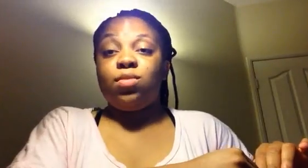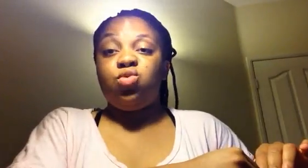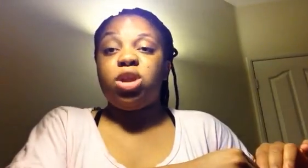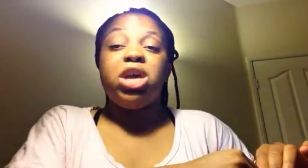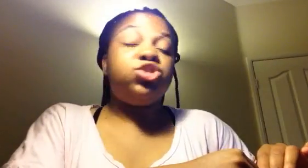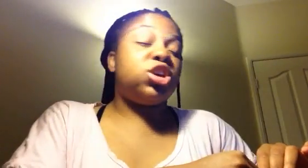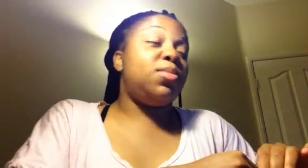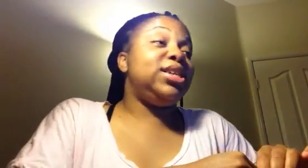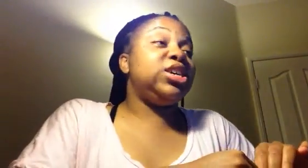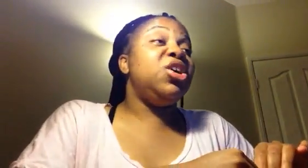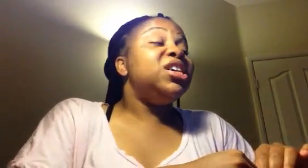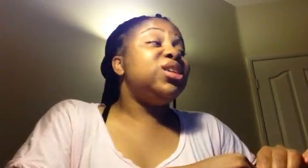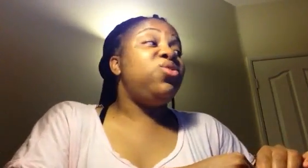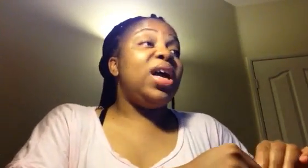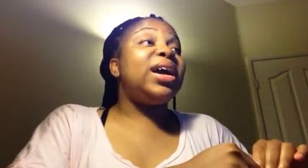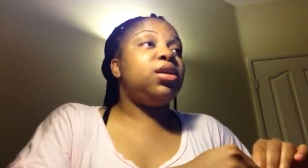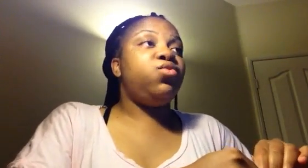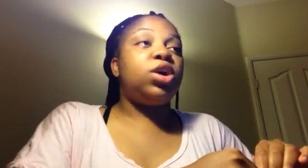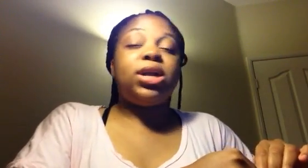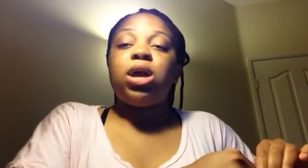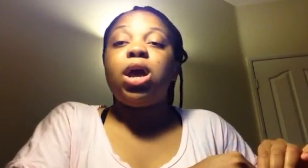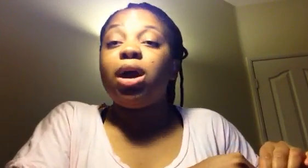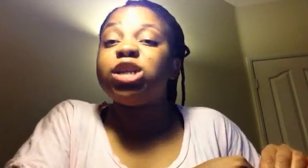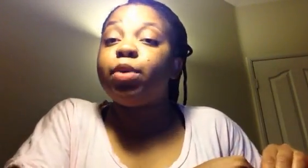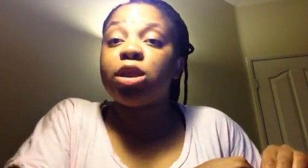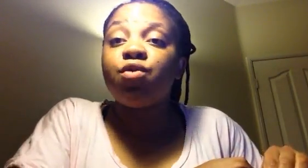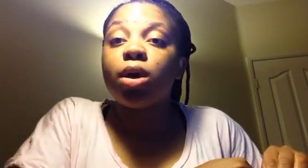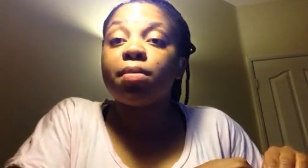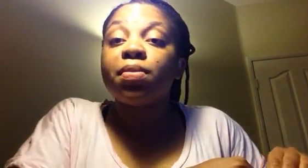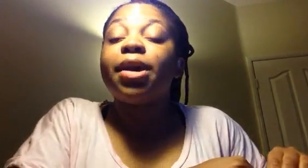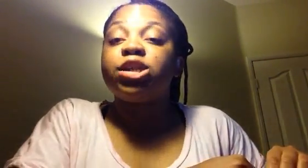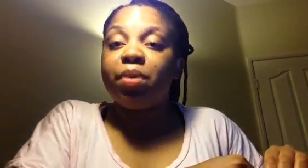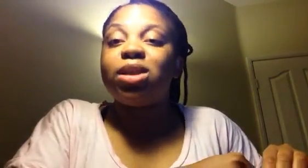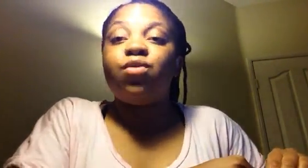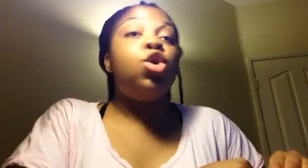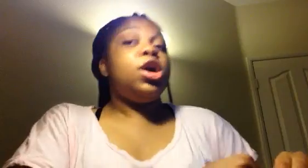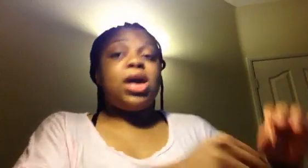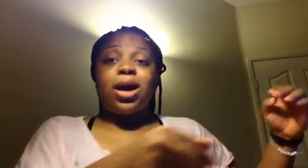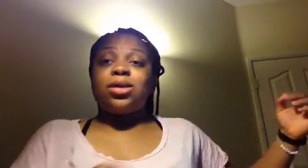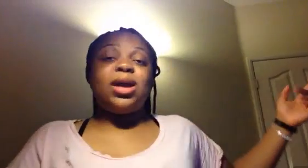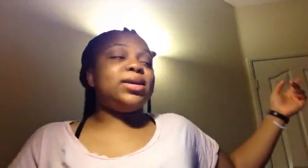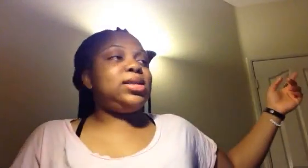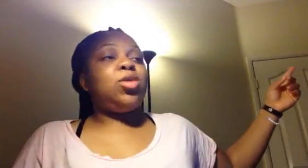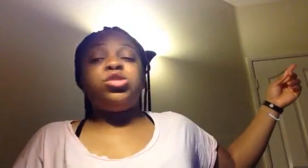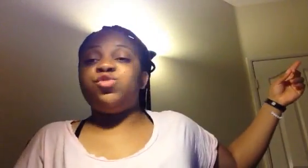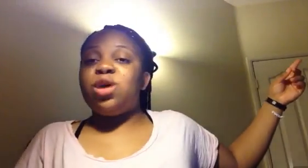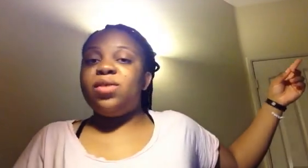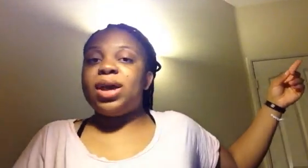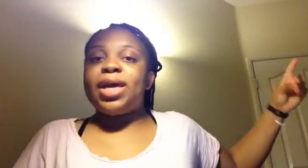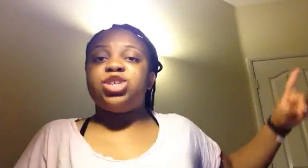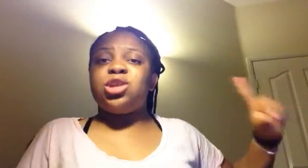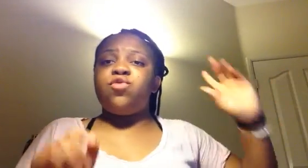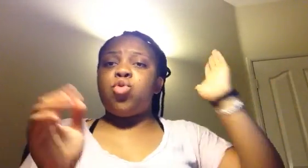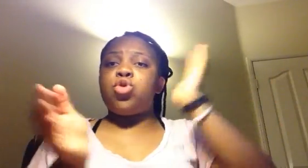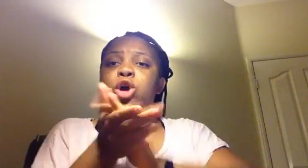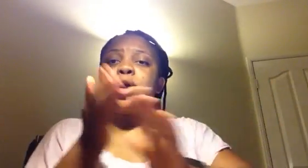Camerounais. Ceux qui commencent à que je vais ré-Ivoirien. Eh, respectez-vous, respectez-vous. Il y quelques temps ici, la Côte d'Ivoire avait la guerre. Je n eu aucun